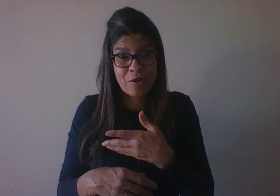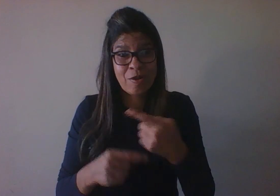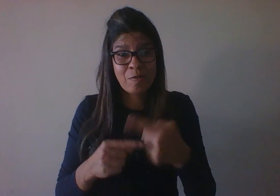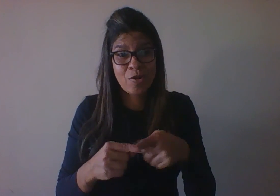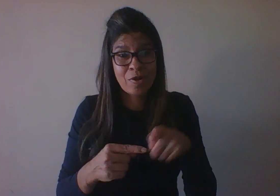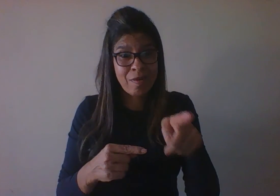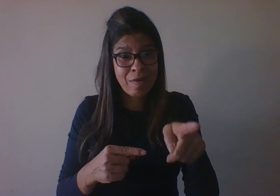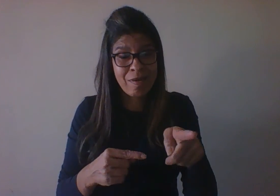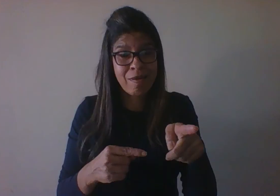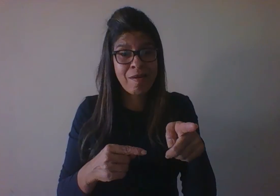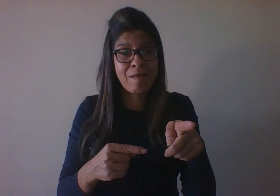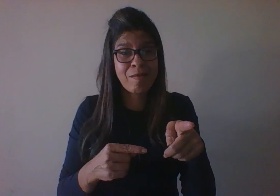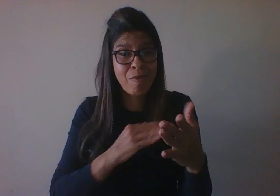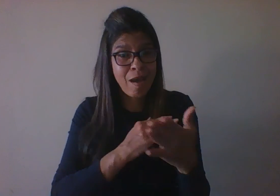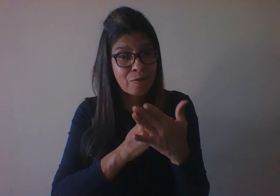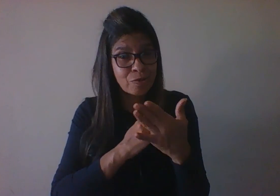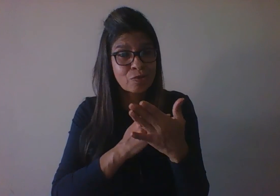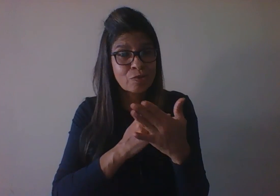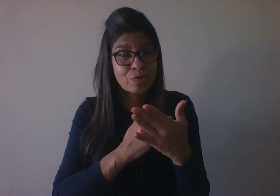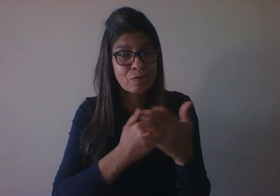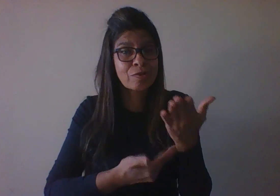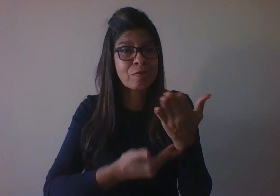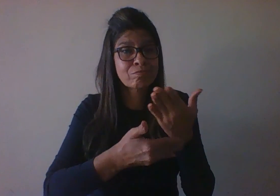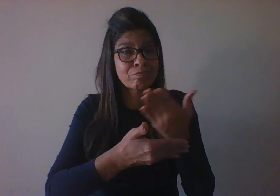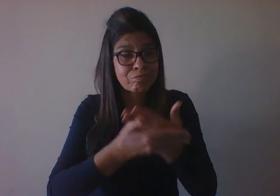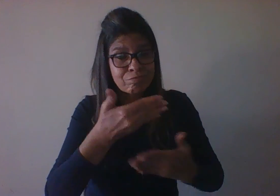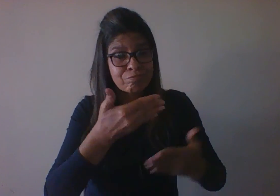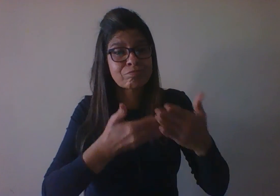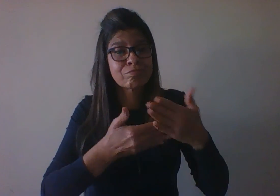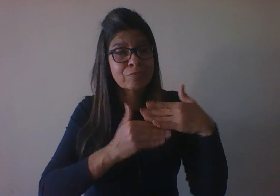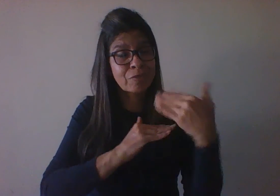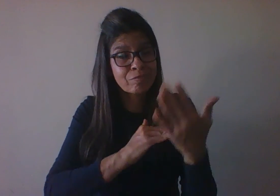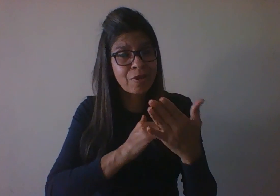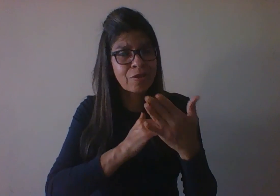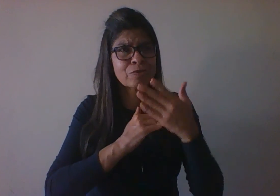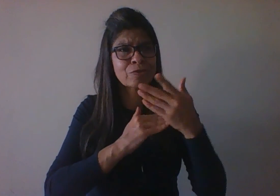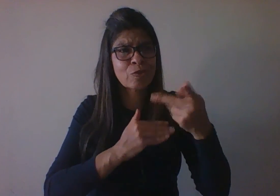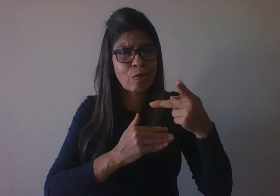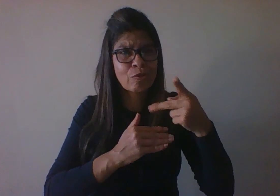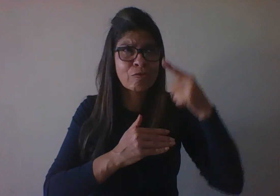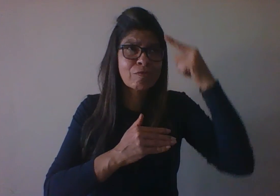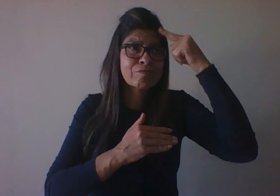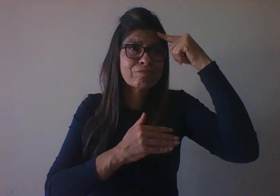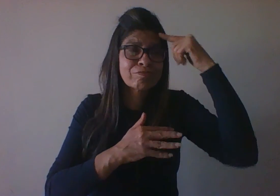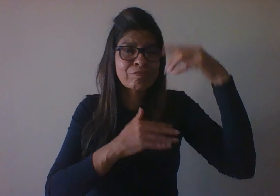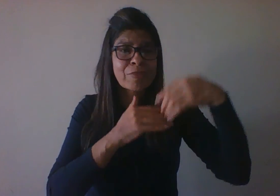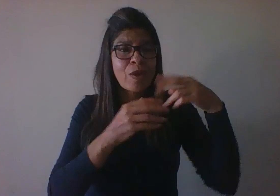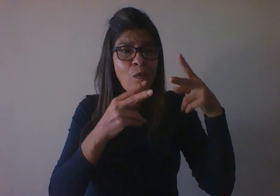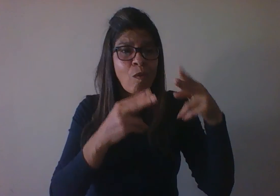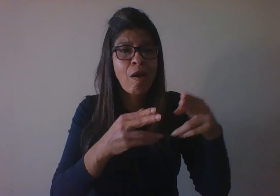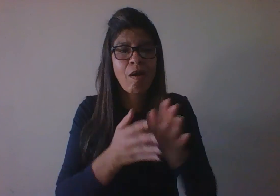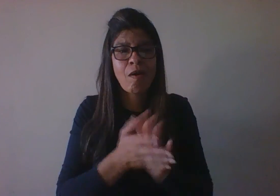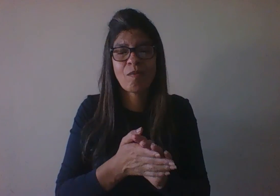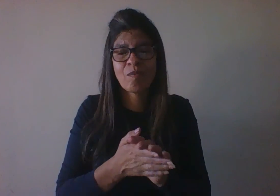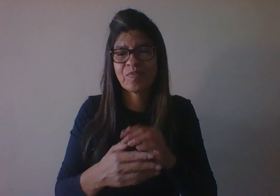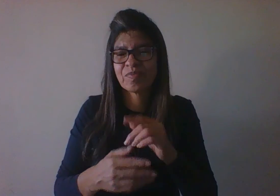compartilha uma maneira de pensar um mundo semelhante à minha. Eu me interesso pela minha colega ou a menina se interessa pelo